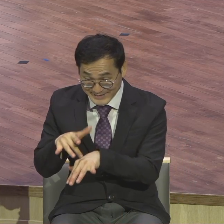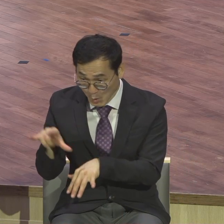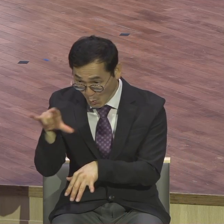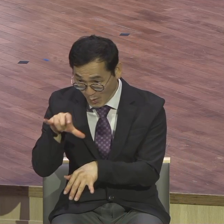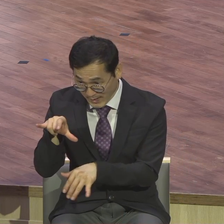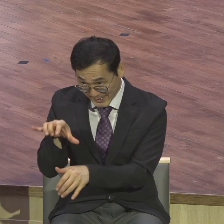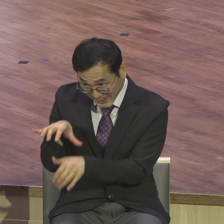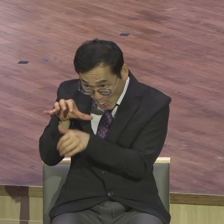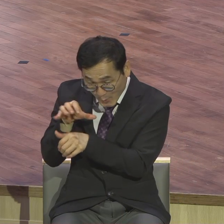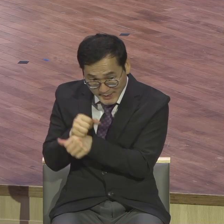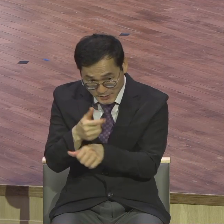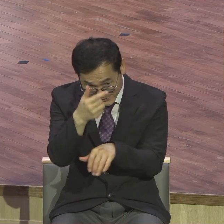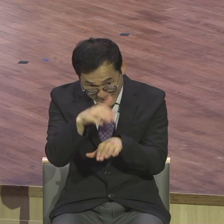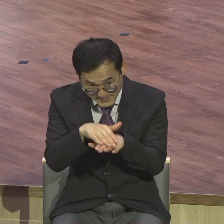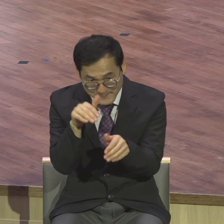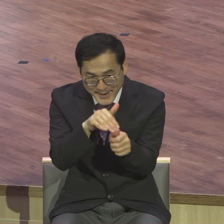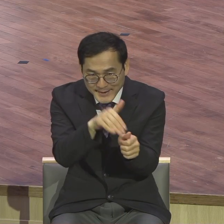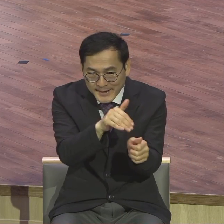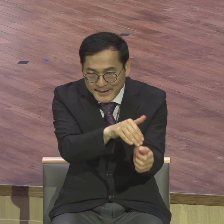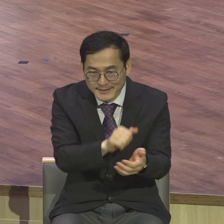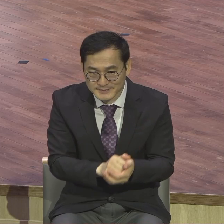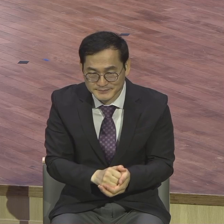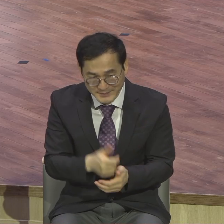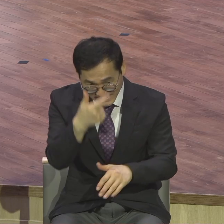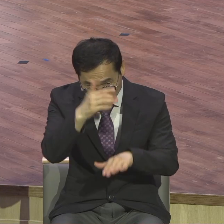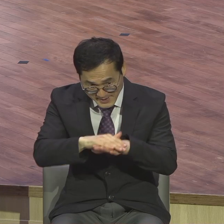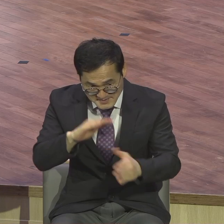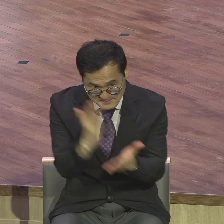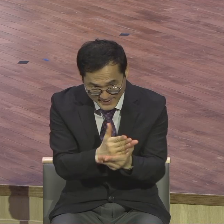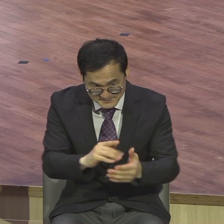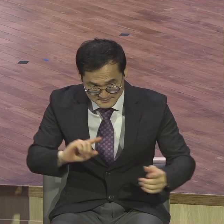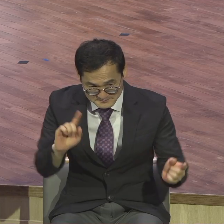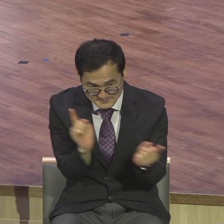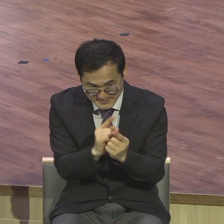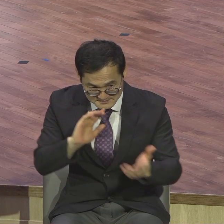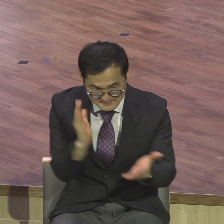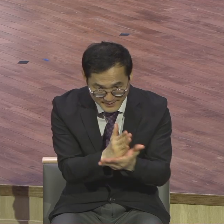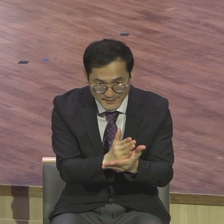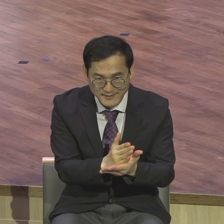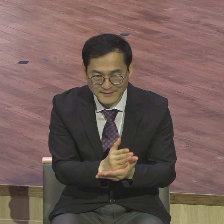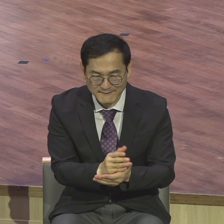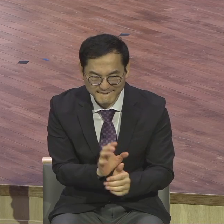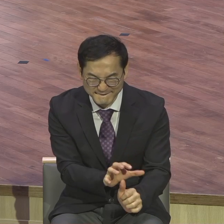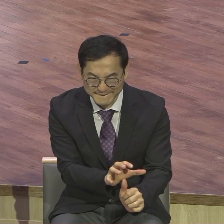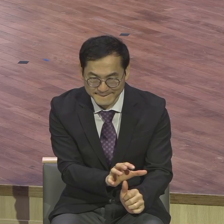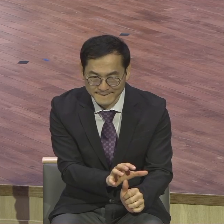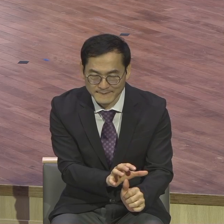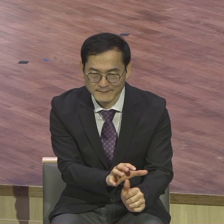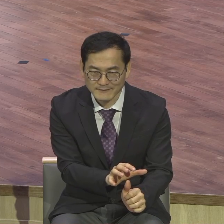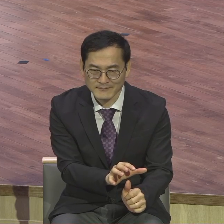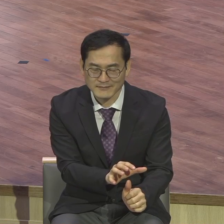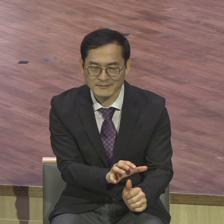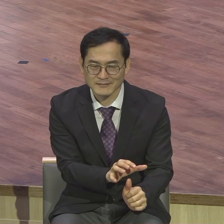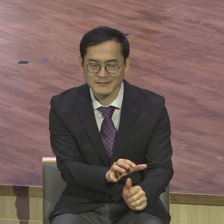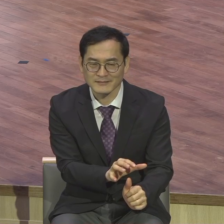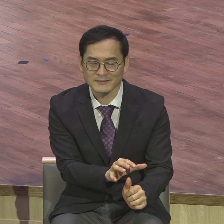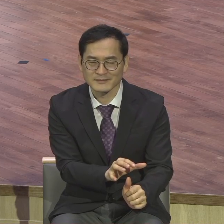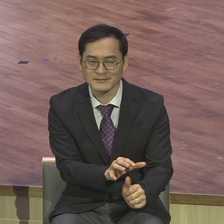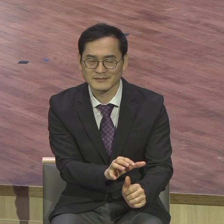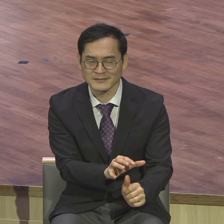교회 예배도 못 드리게 하고 만남도 못 하게 하지만은 이 세상은 장식의 3장 모든 그